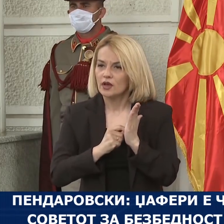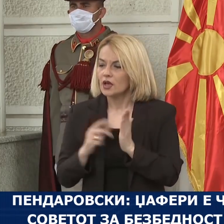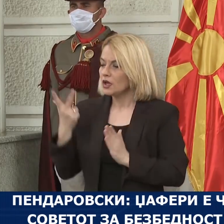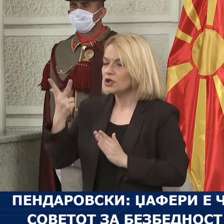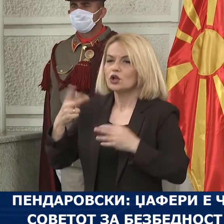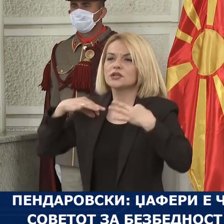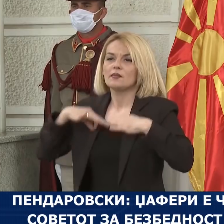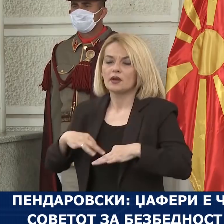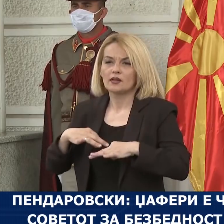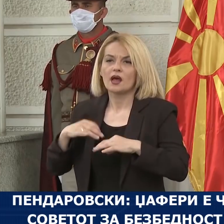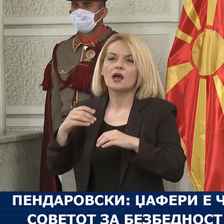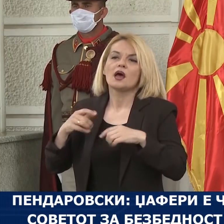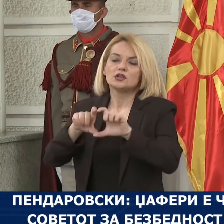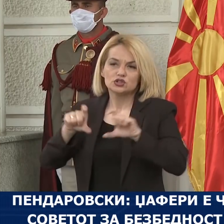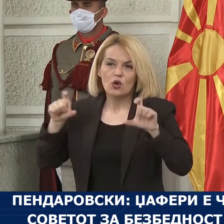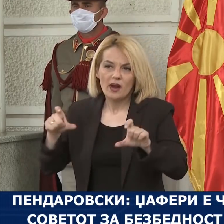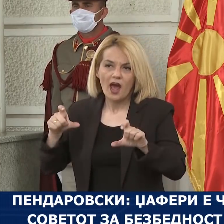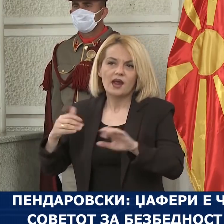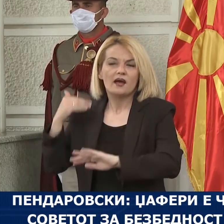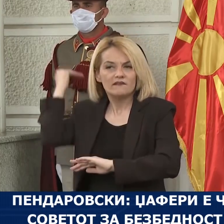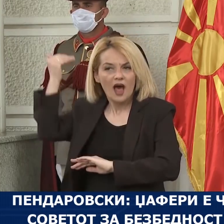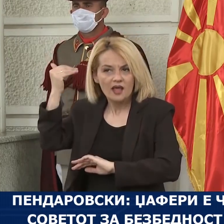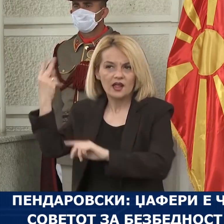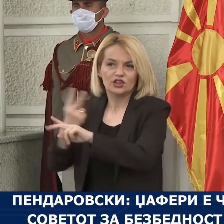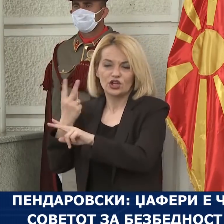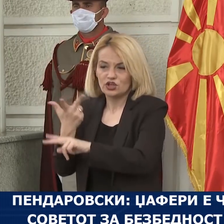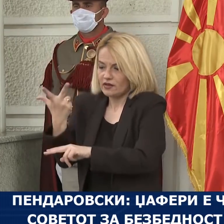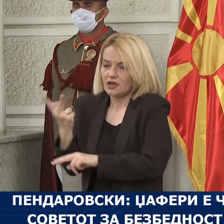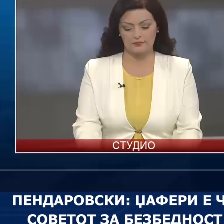председателина, Собраније на влада и на држава, значи, повикане во тоа својство.